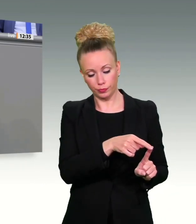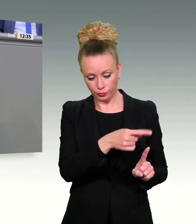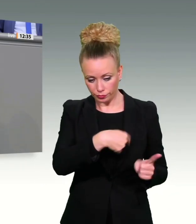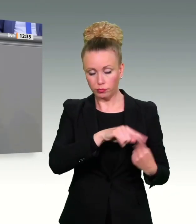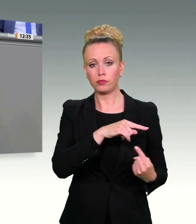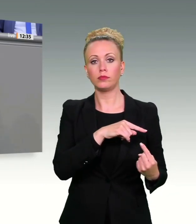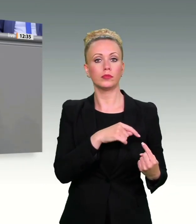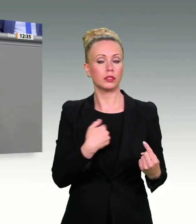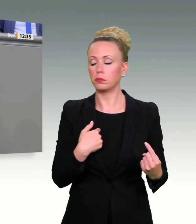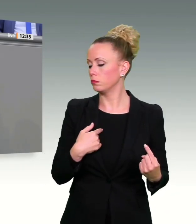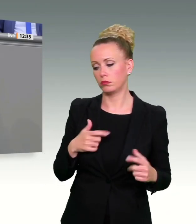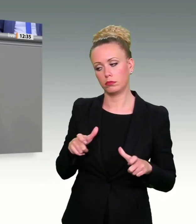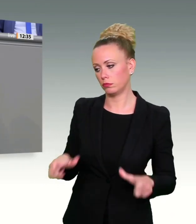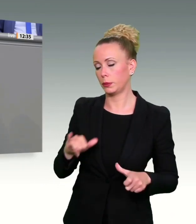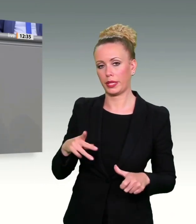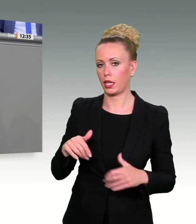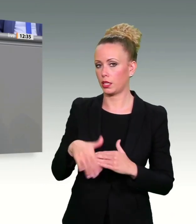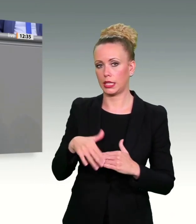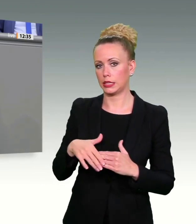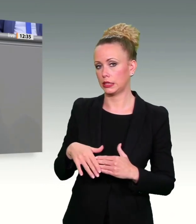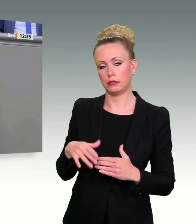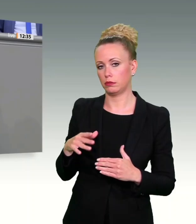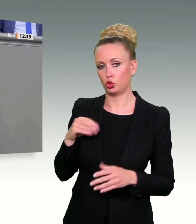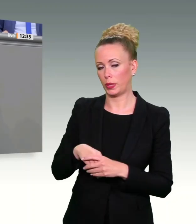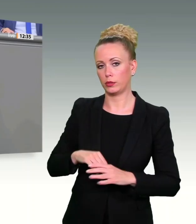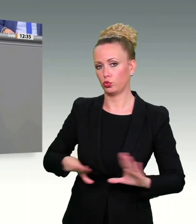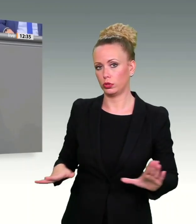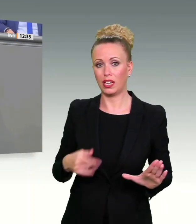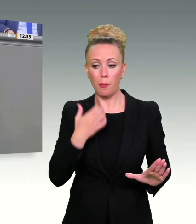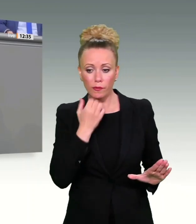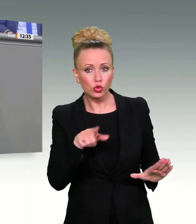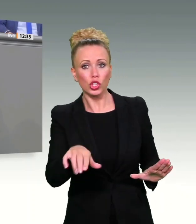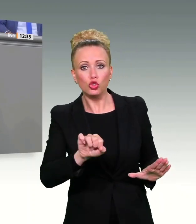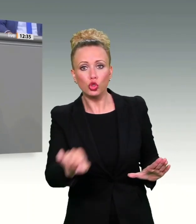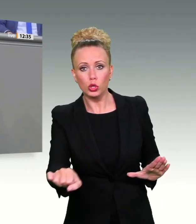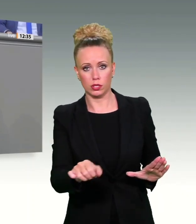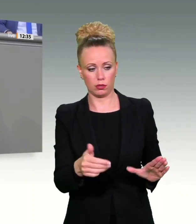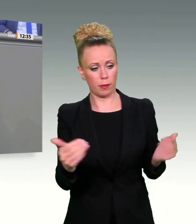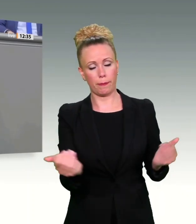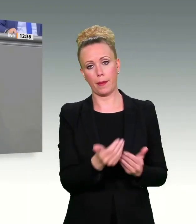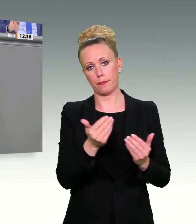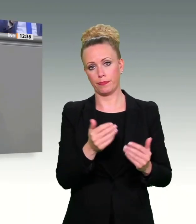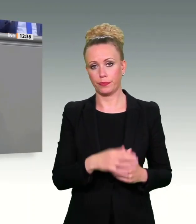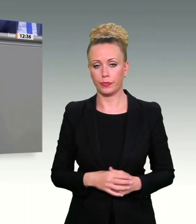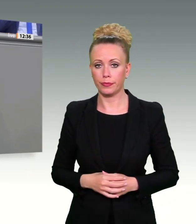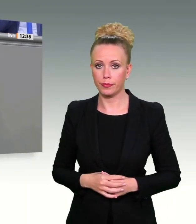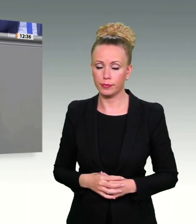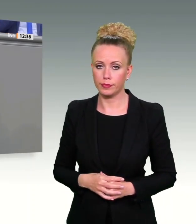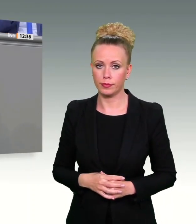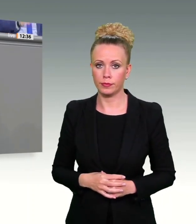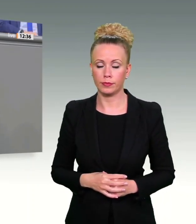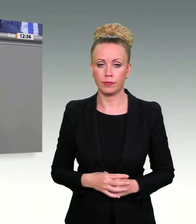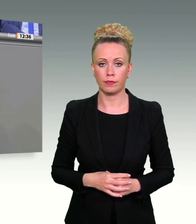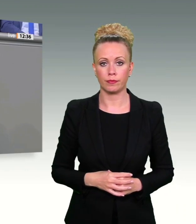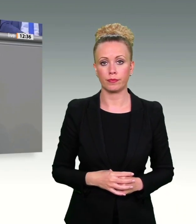ausspricht, gerade auch erst wieder in dieser Woche. Obwohl Herr Buschmann selbst hier in diesem Haus noch im